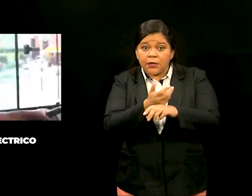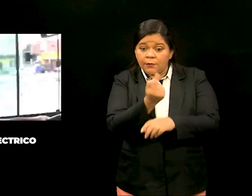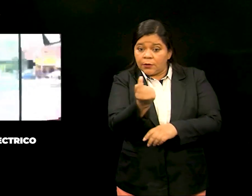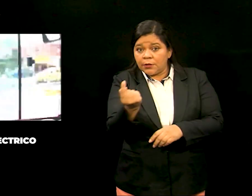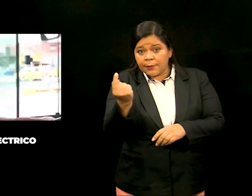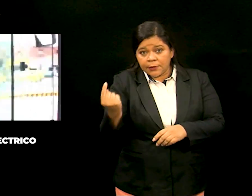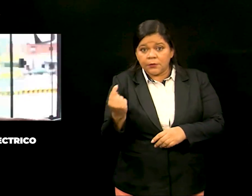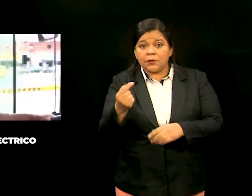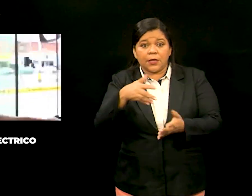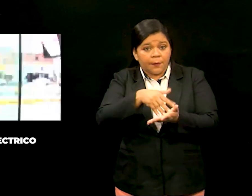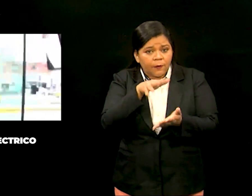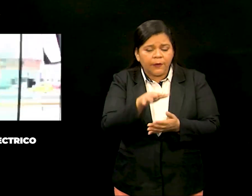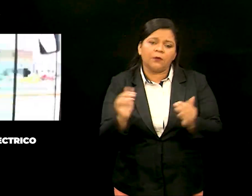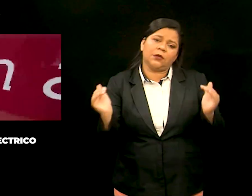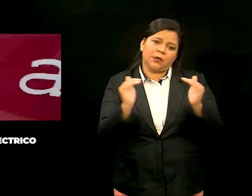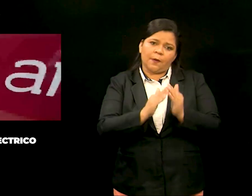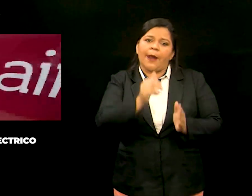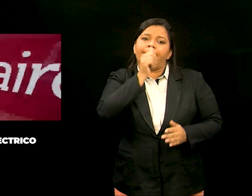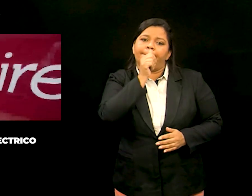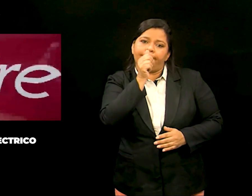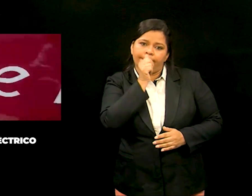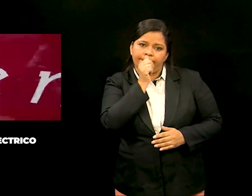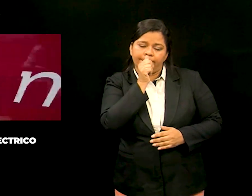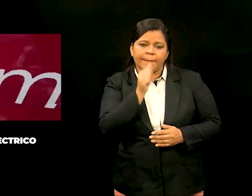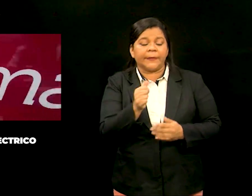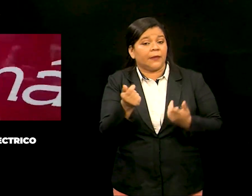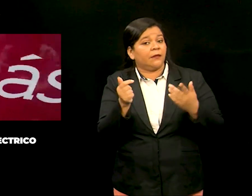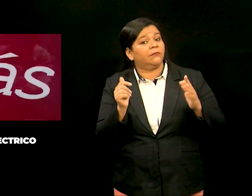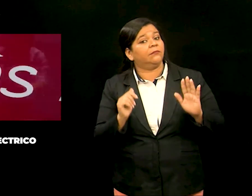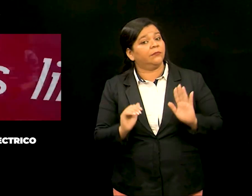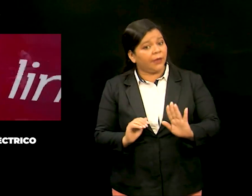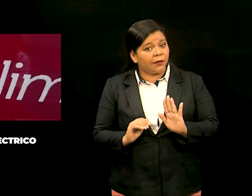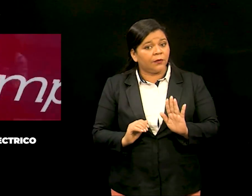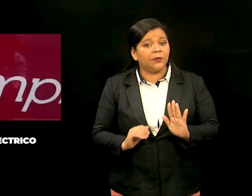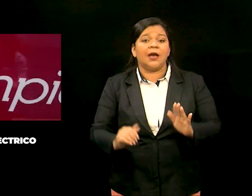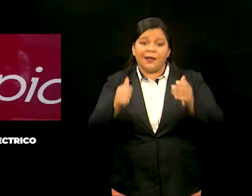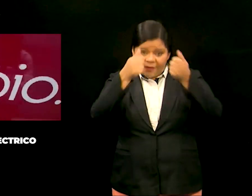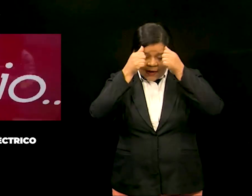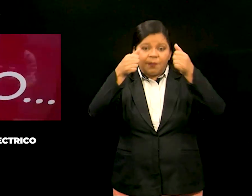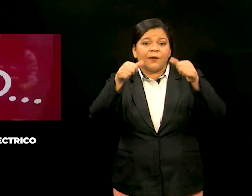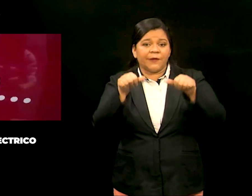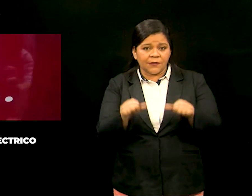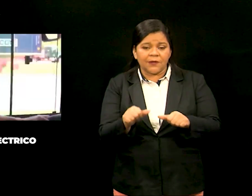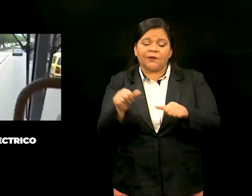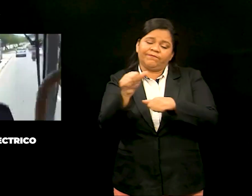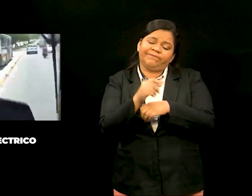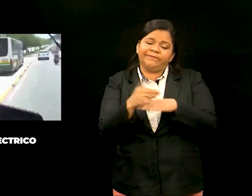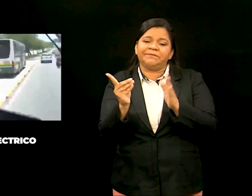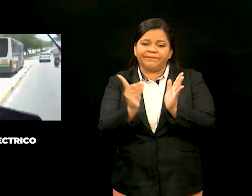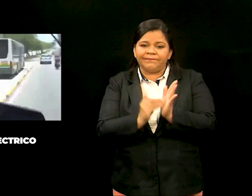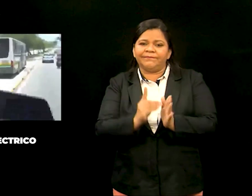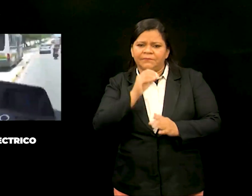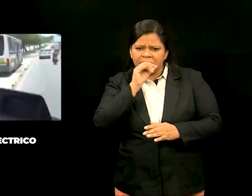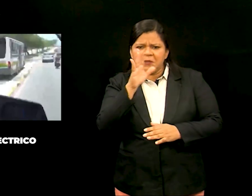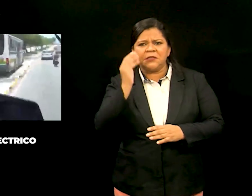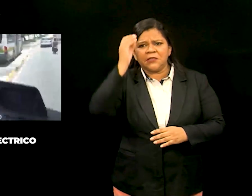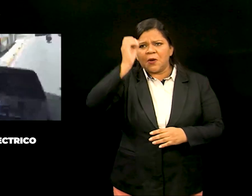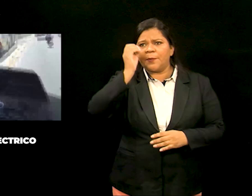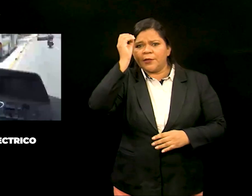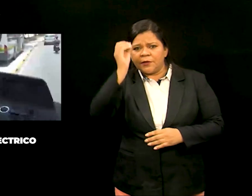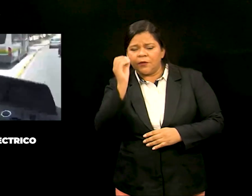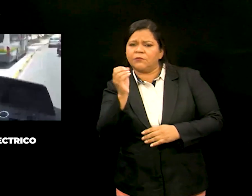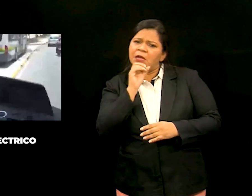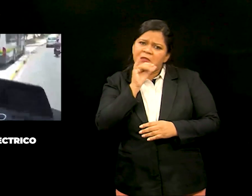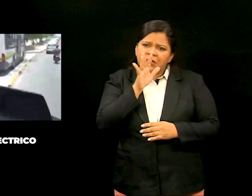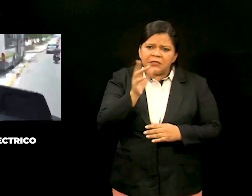personas en el sector público como en el privado. No obstante, la aprobación, los parlamentarios hicieron su valoración en las que